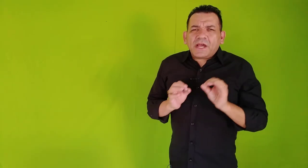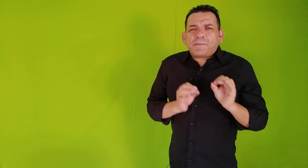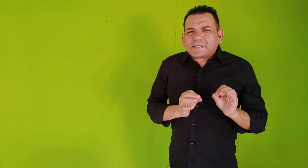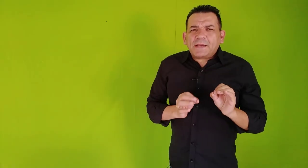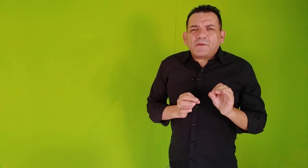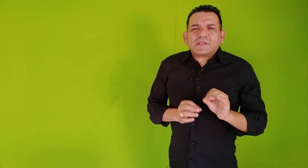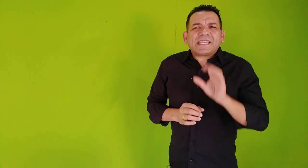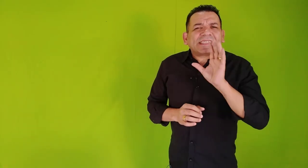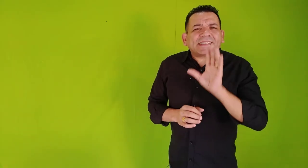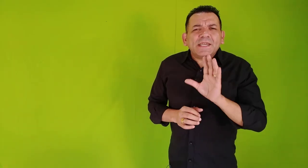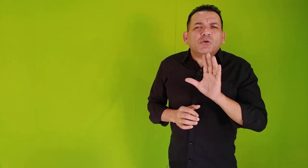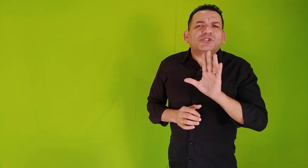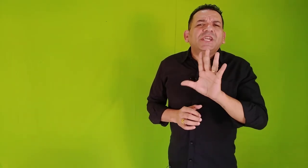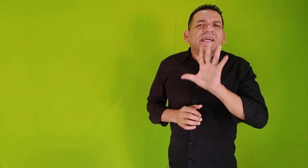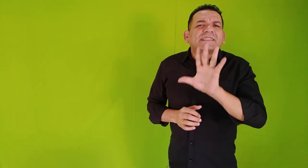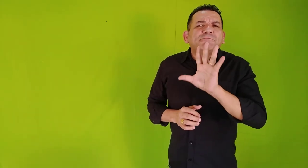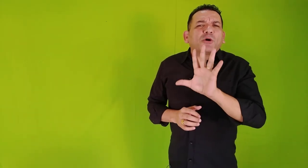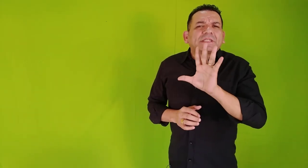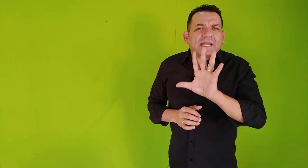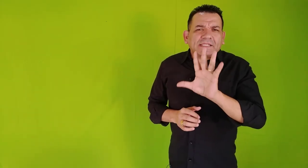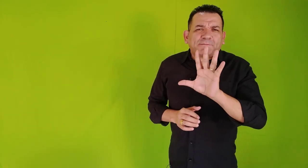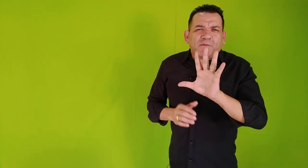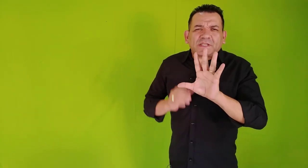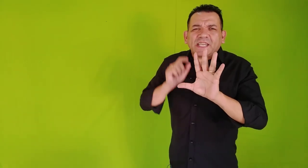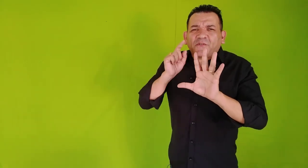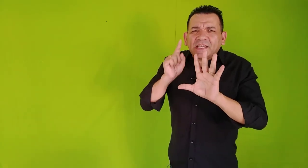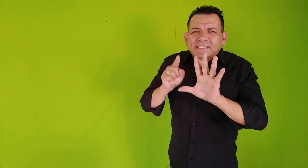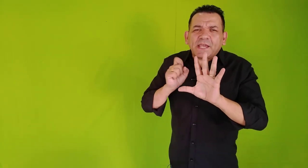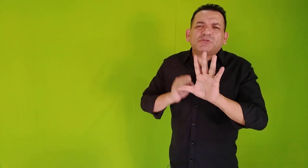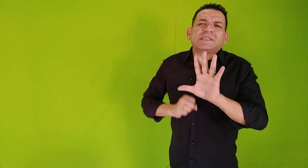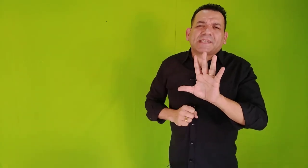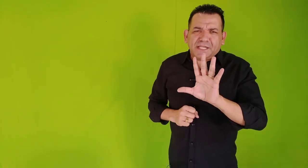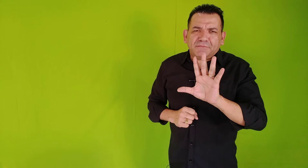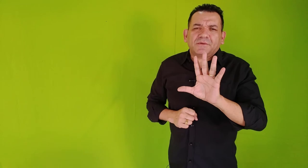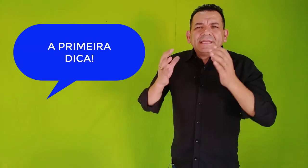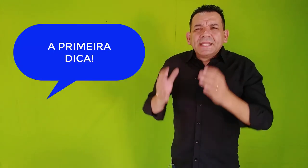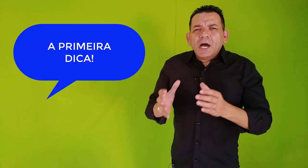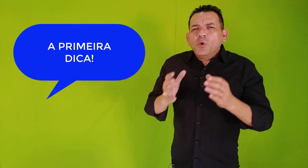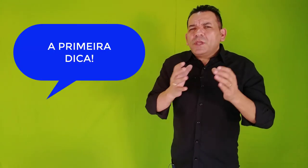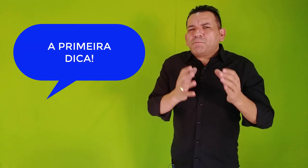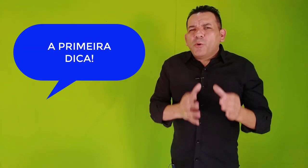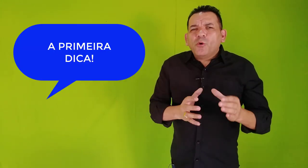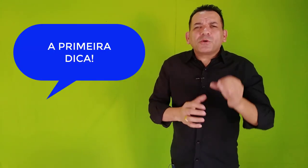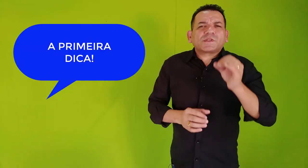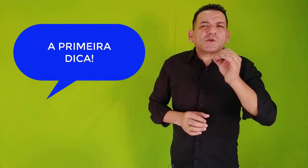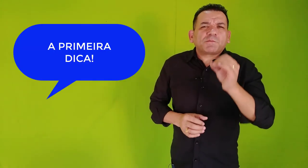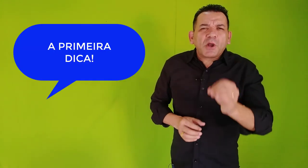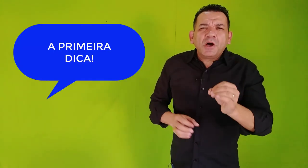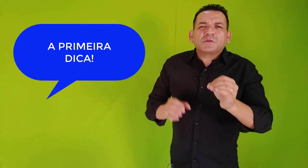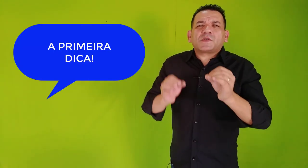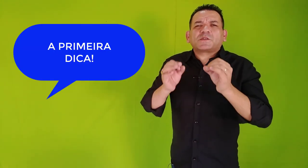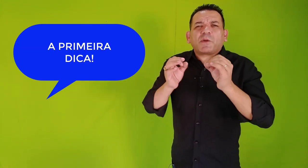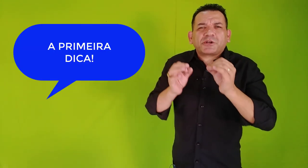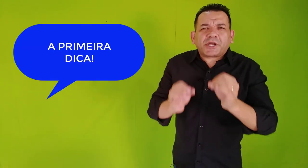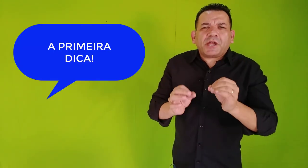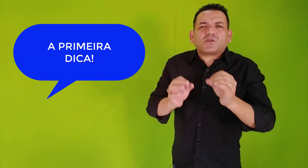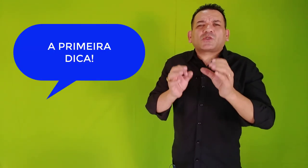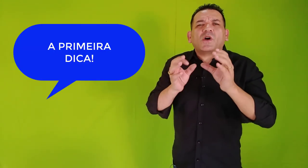quero passar para você cinco dicas importantes, para você ver seu design. Não empurre os seus planos, os seus projetos, a sua